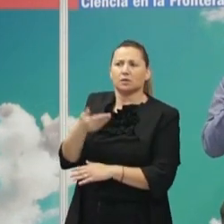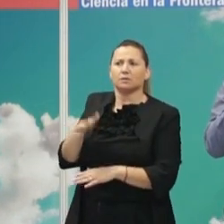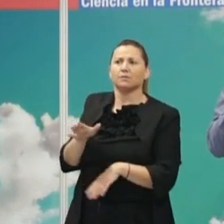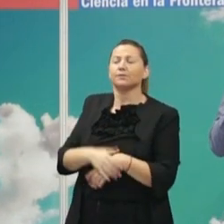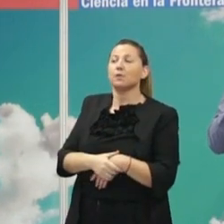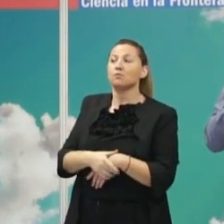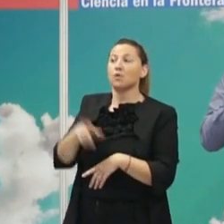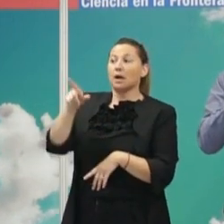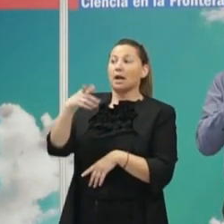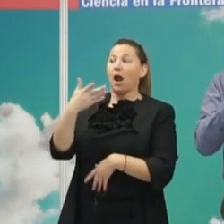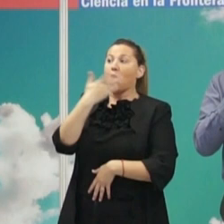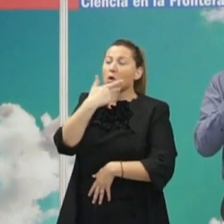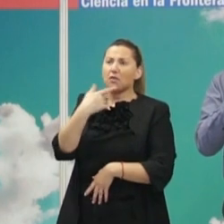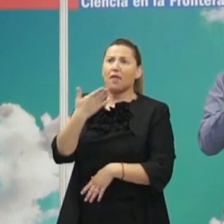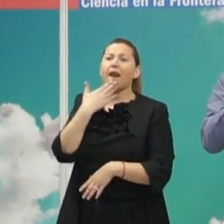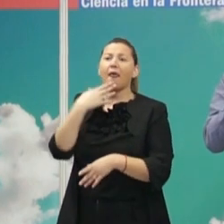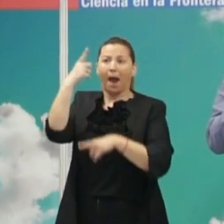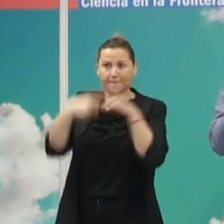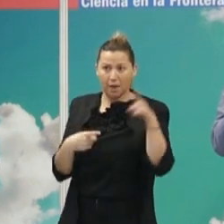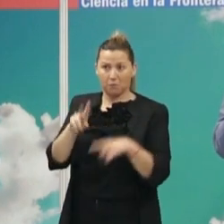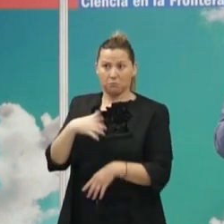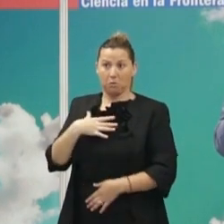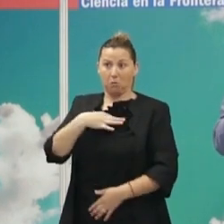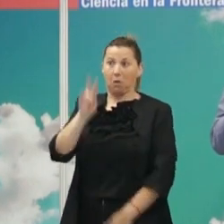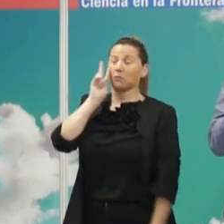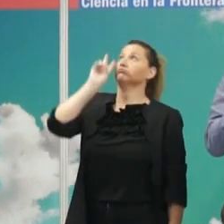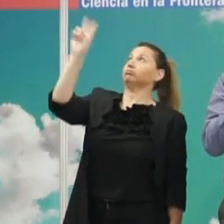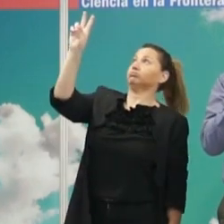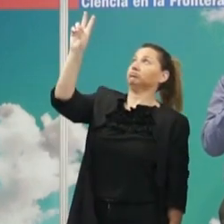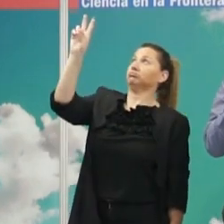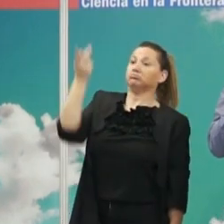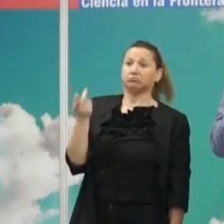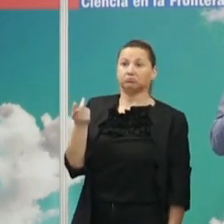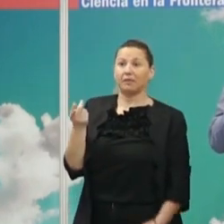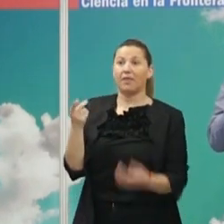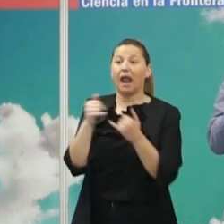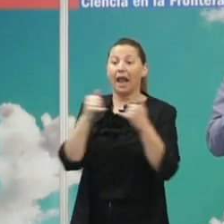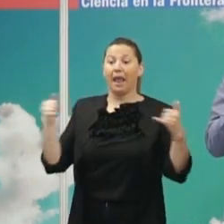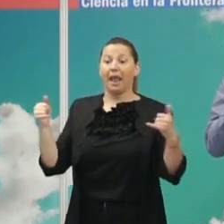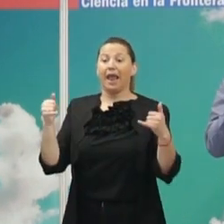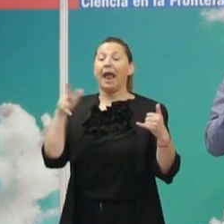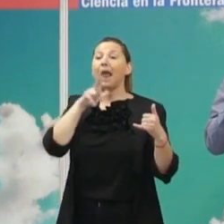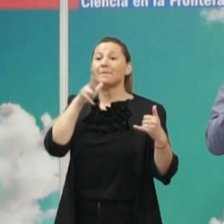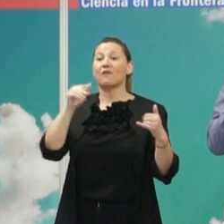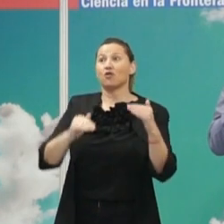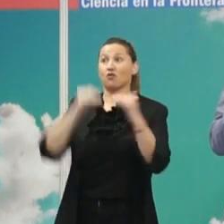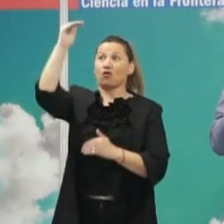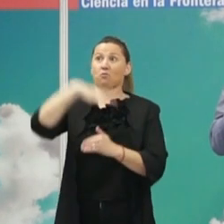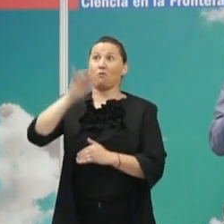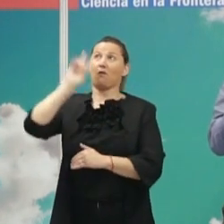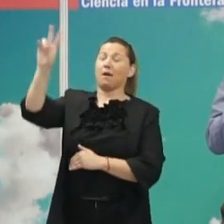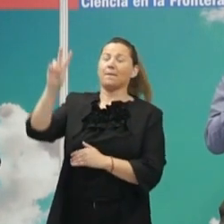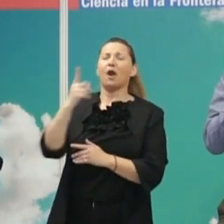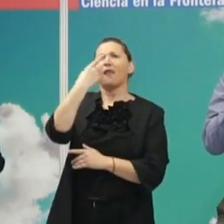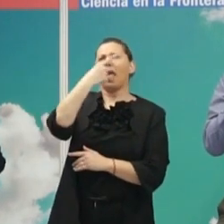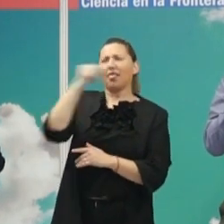aunque era conocida desde la Edad Media, porque se puede ver a simple vista, de hecho, M31, desde el hemisferio norte, no fue hasta hace aproximadamente 100